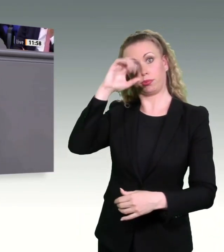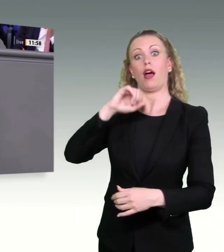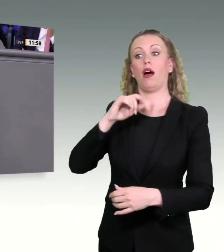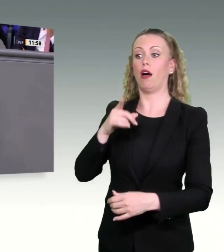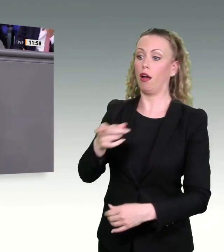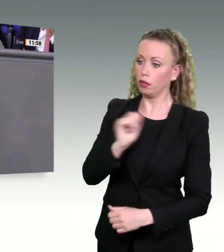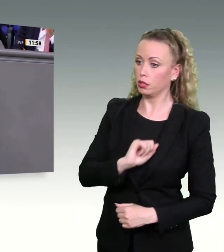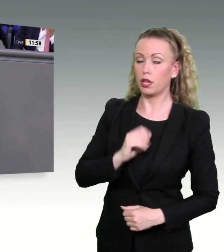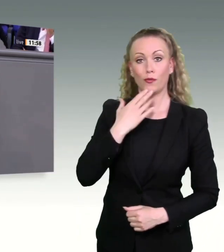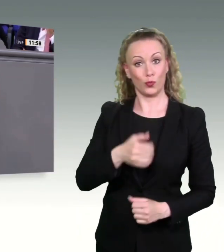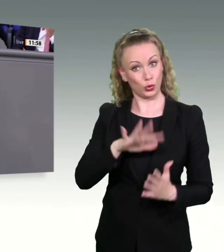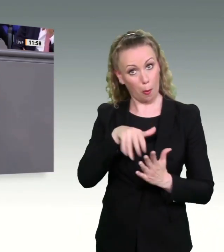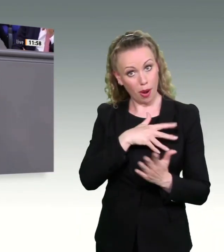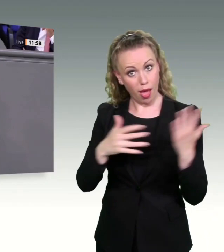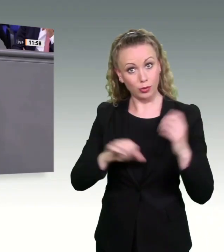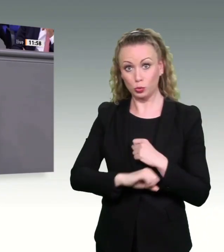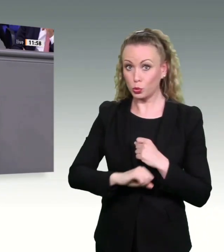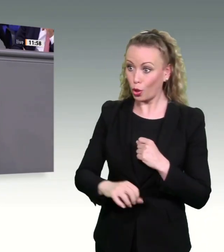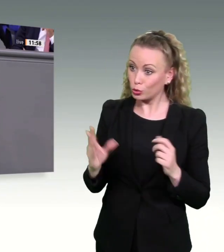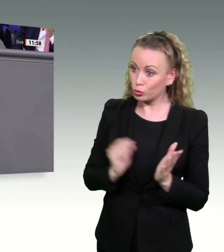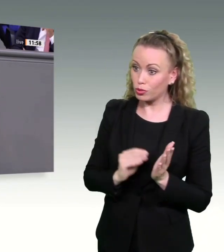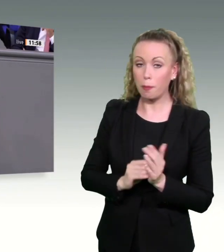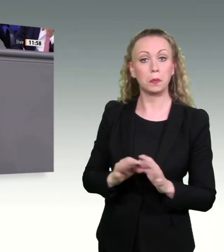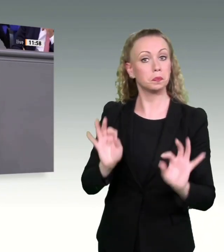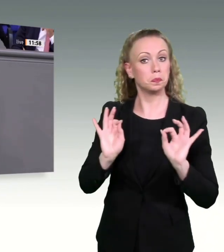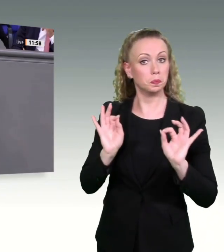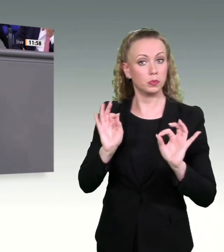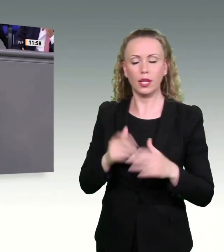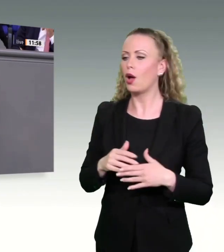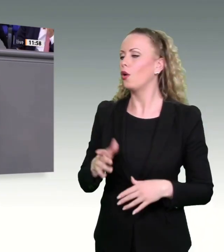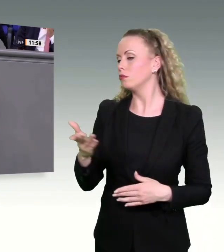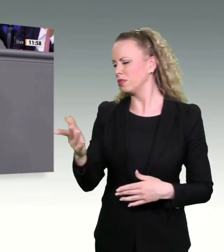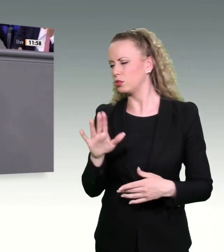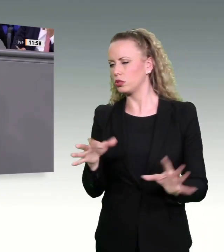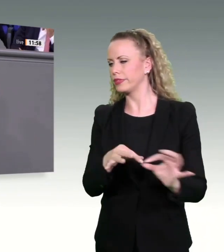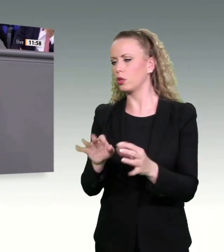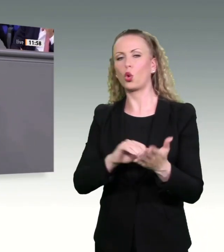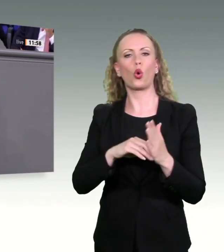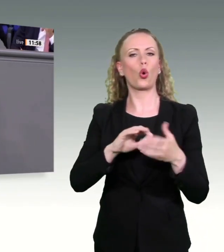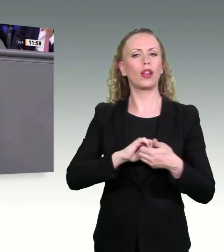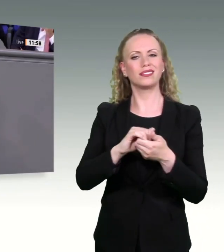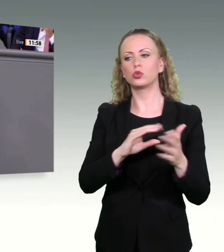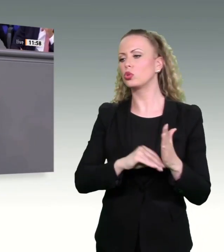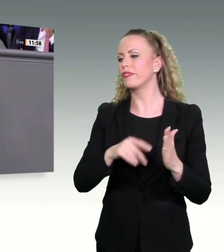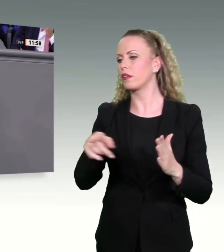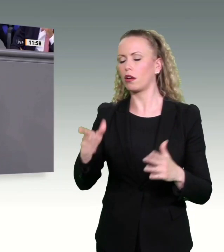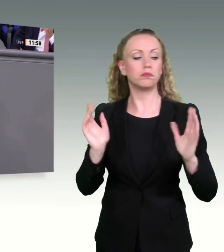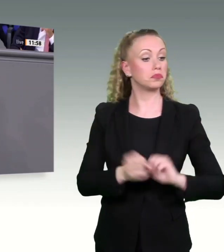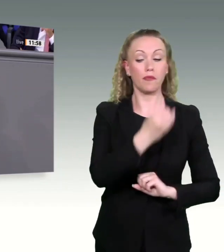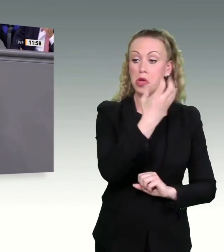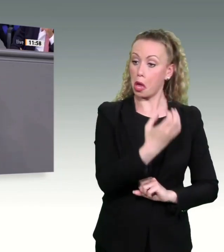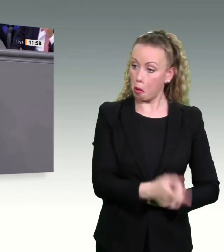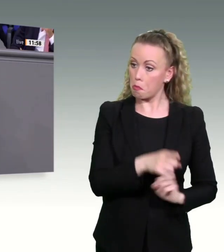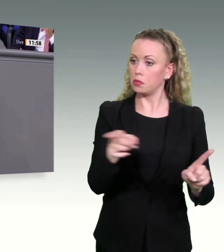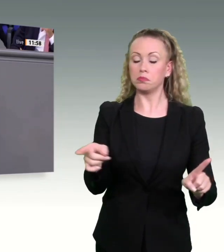wollen. Und als Inspiration für Ihren Antrag diente sehr offensichtlich der Koalitionsvertrag. Es ist ein Kompliment, dass die Ampel Sie überzeugt, weil Sie unsere